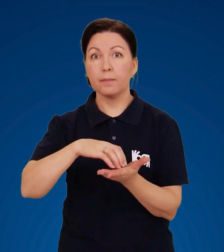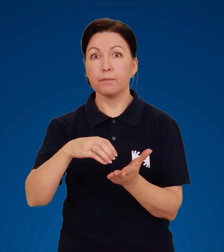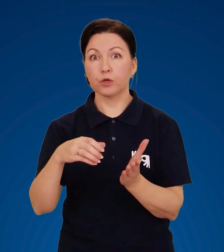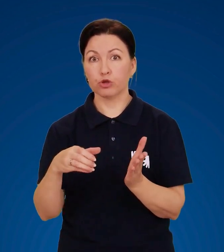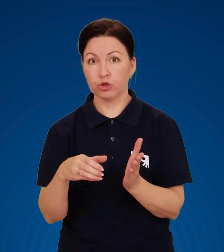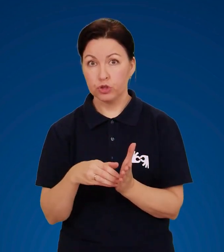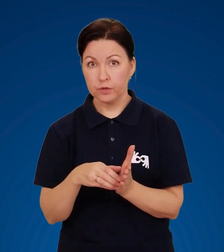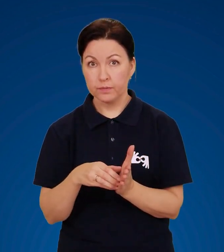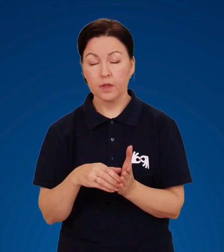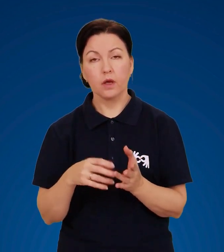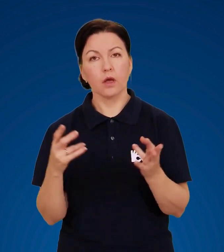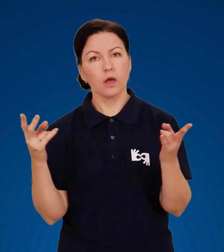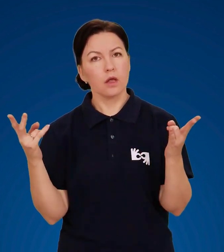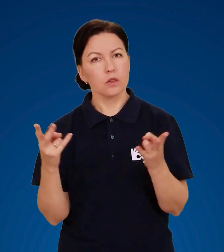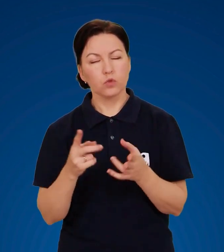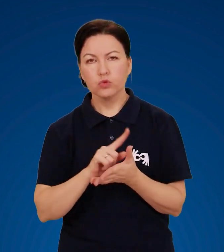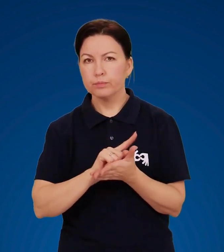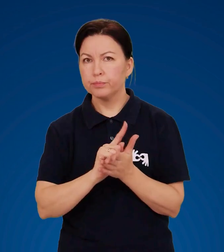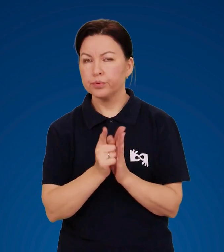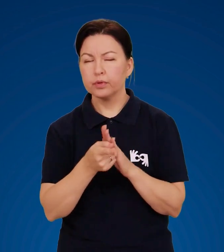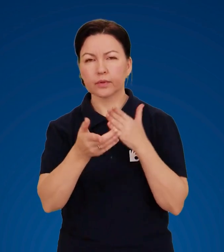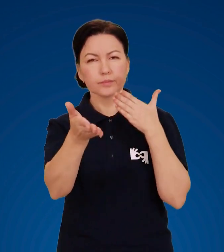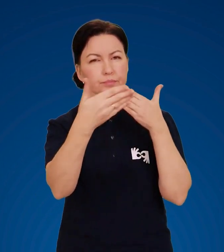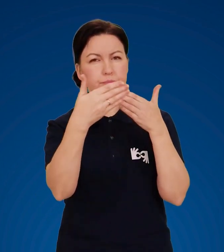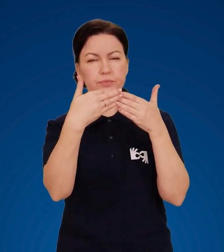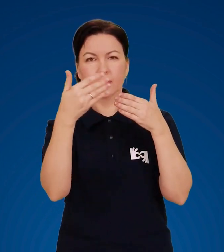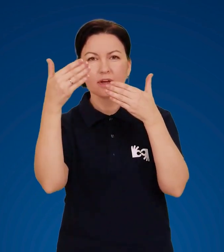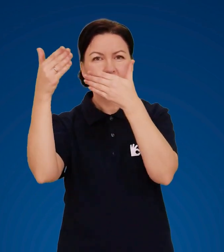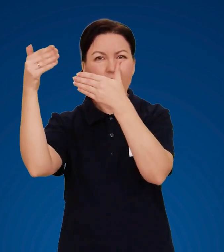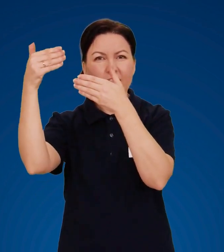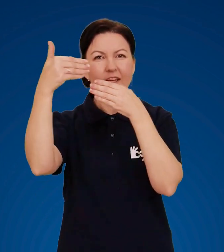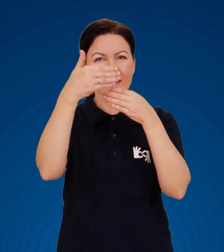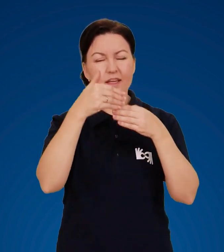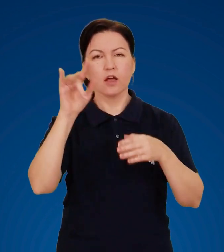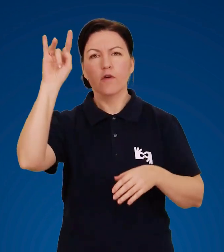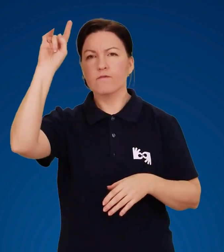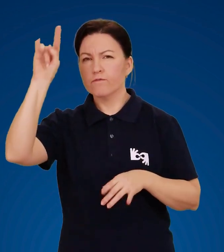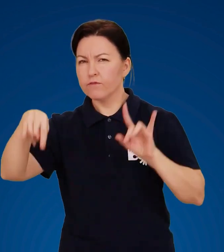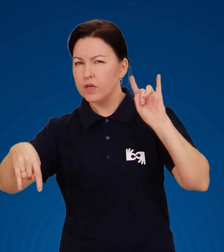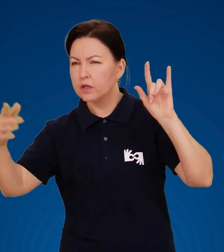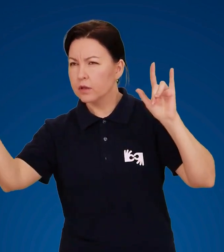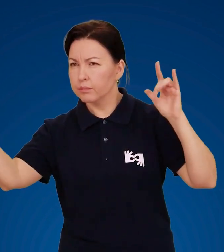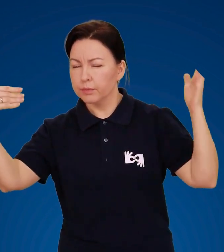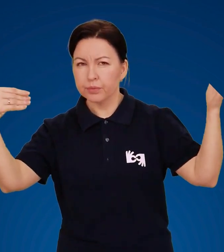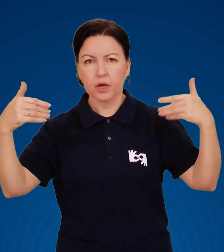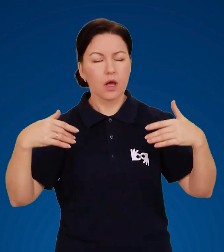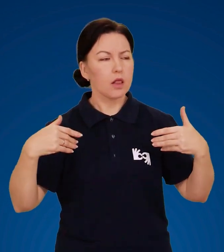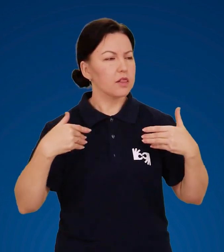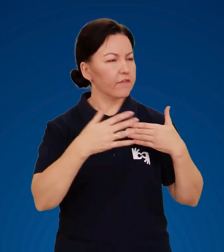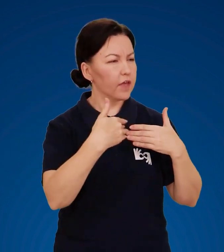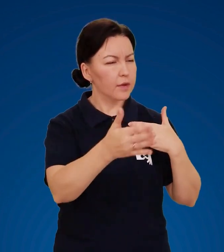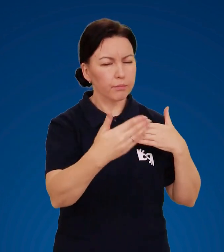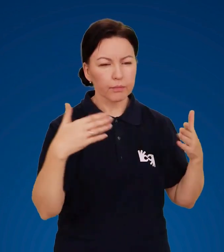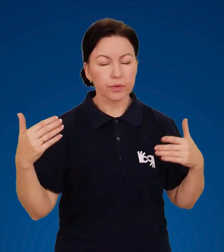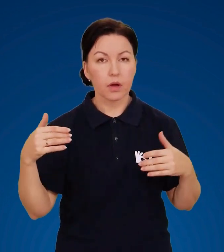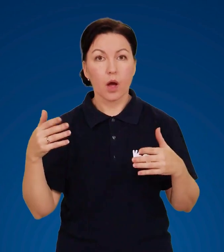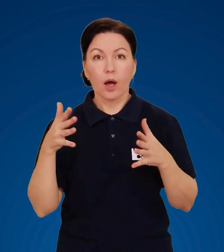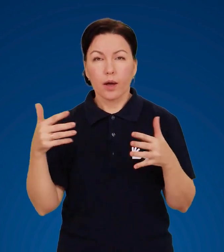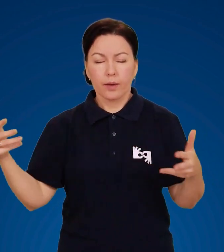приміщенні, негайно зачиніть всі квартирки, вікна, двері, бо протяги